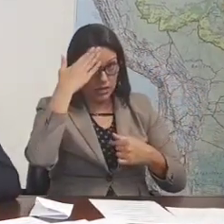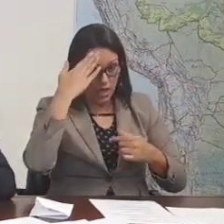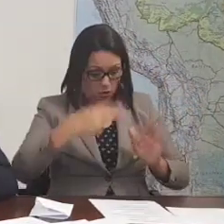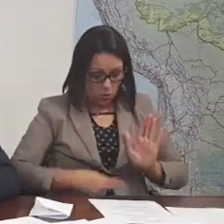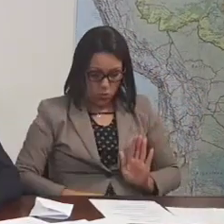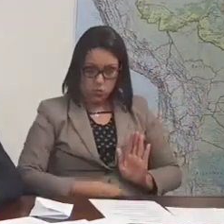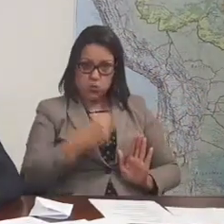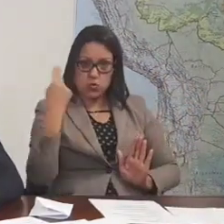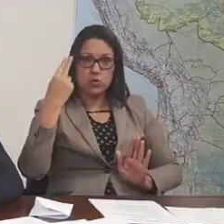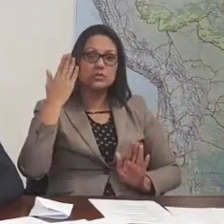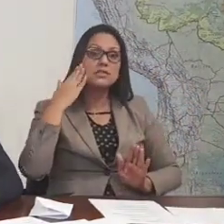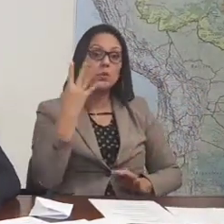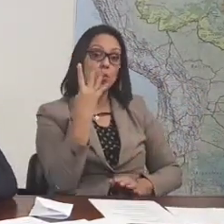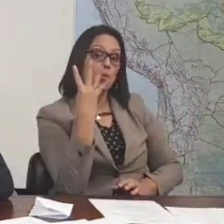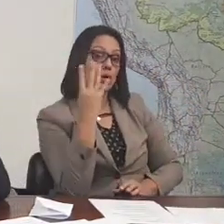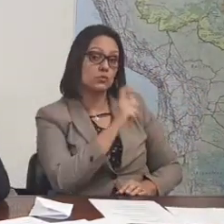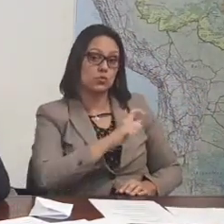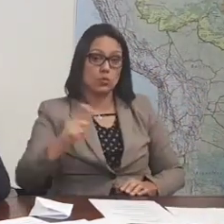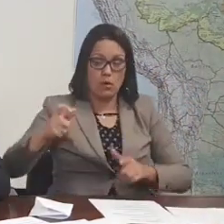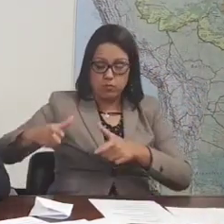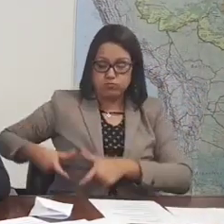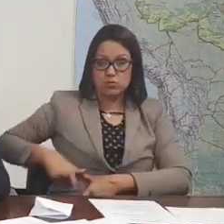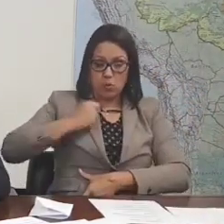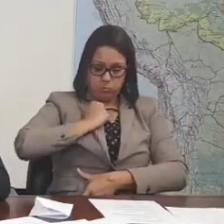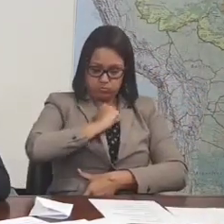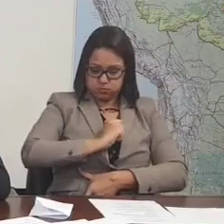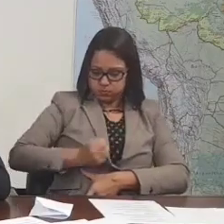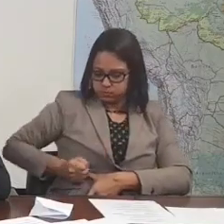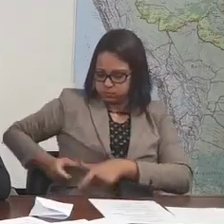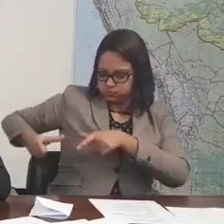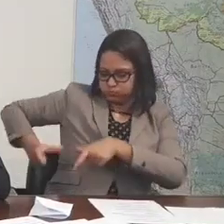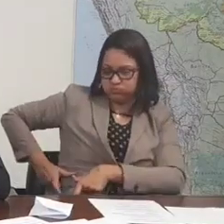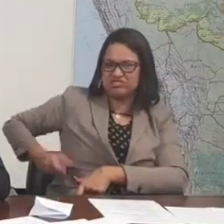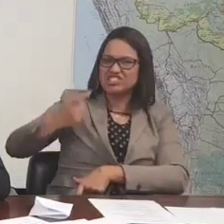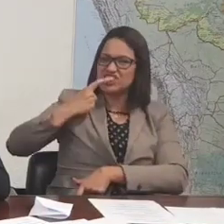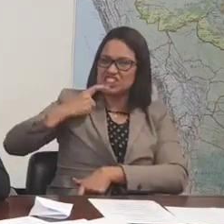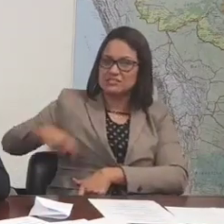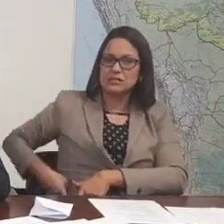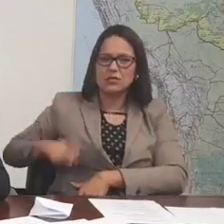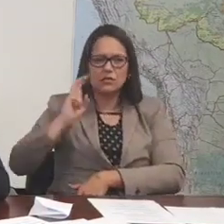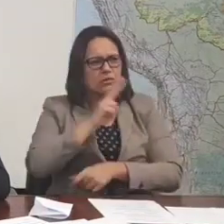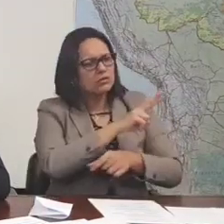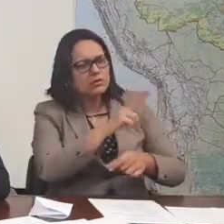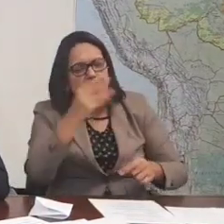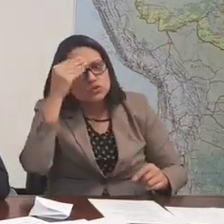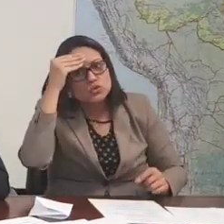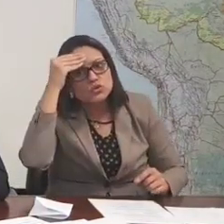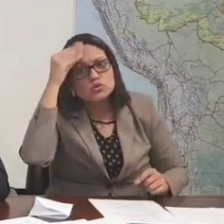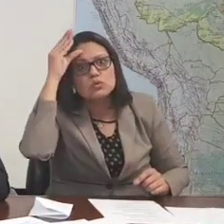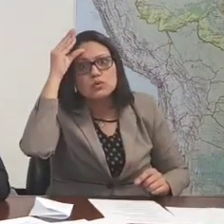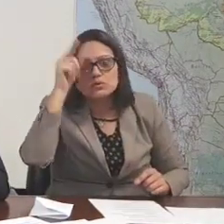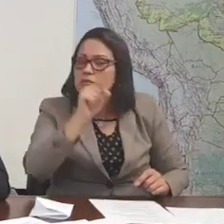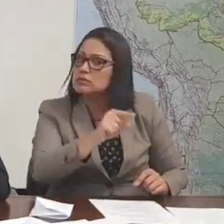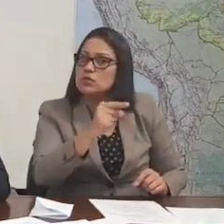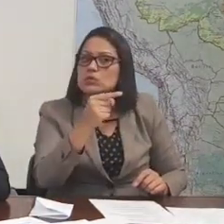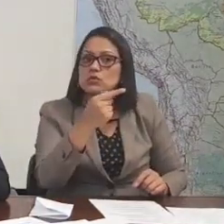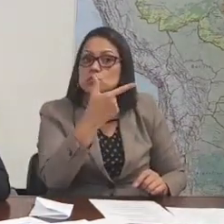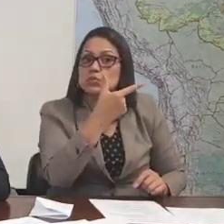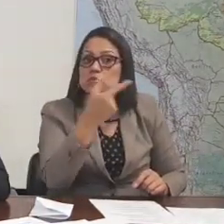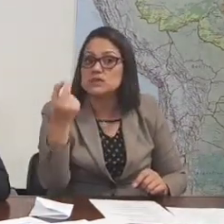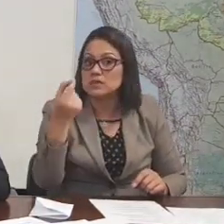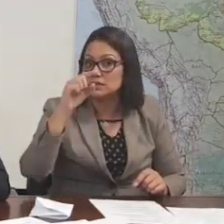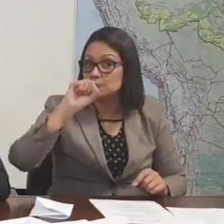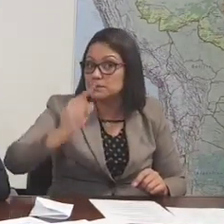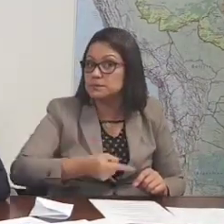fiquei quatro meses com bolsa de colostomia e tomei conhecimento que quase 200 mil pessoas no Brasil usam a